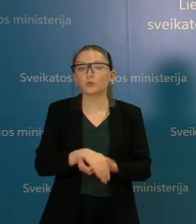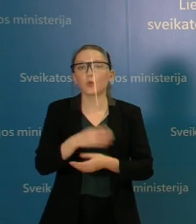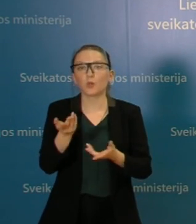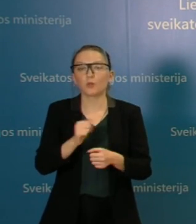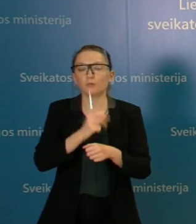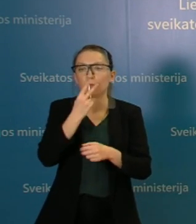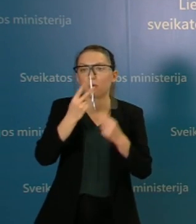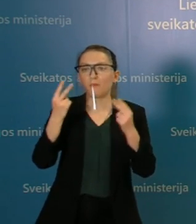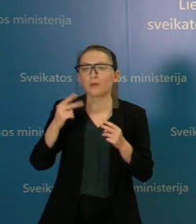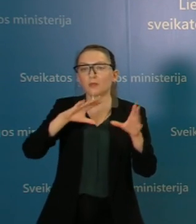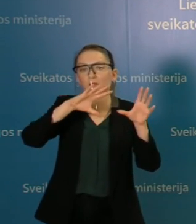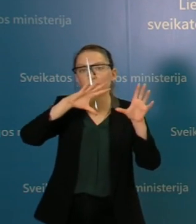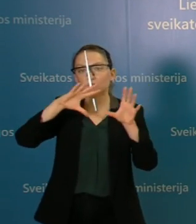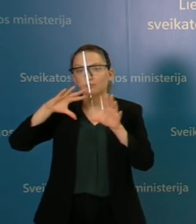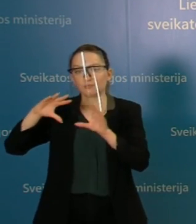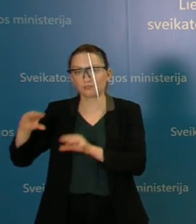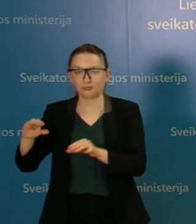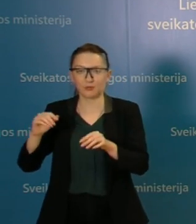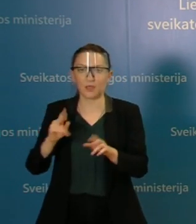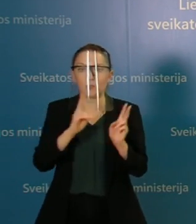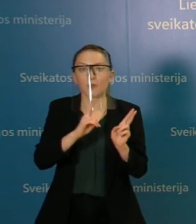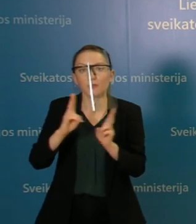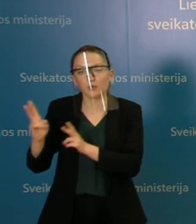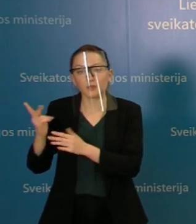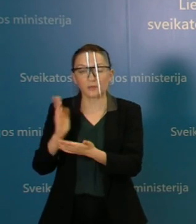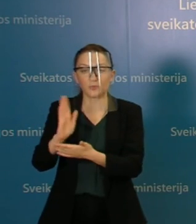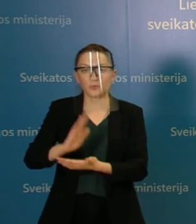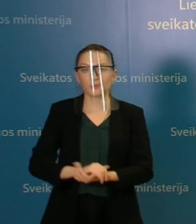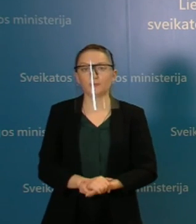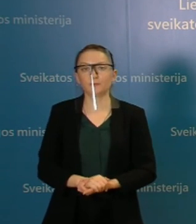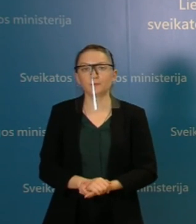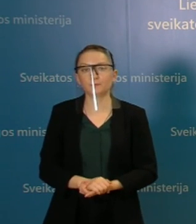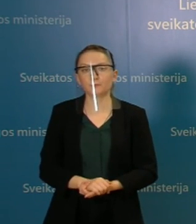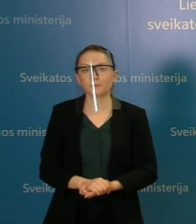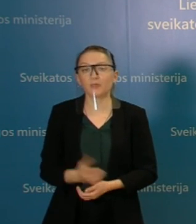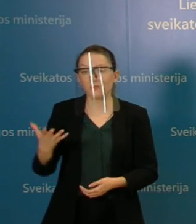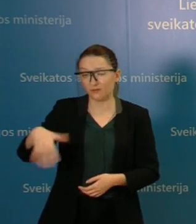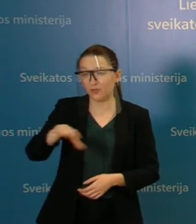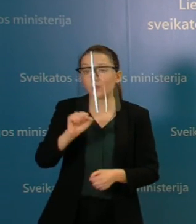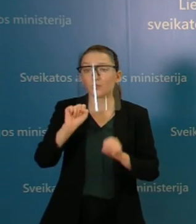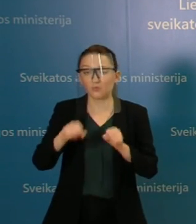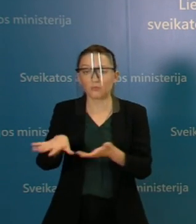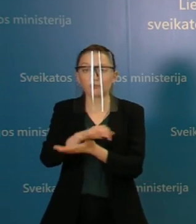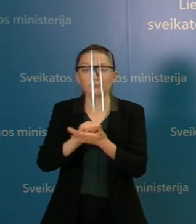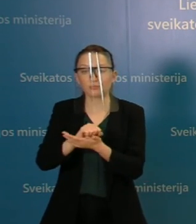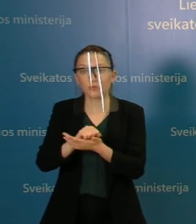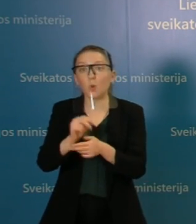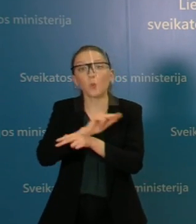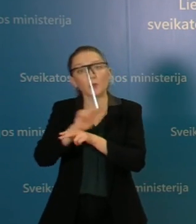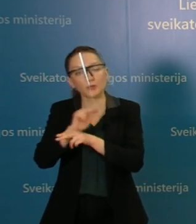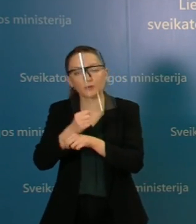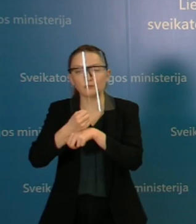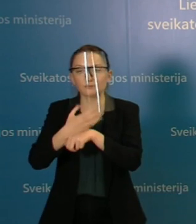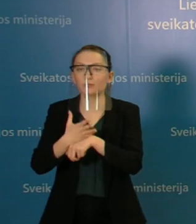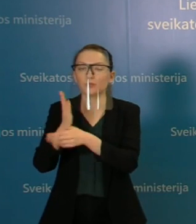kad pamatyti tam tikrą stabilizaciją, susigadinti viską galim labai greitai, pataisyti paprastai,